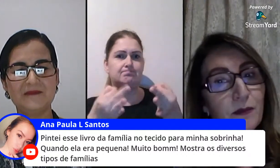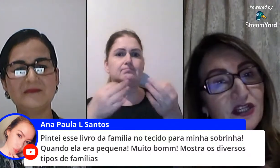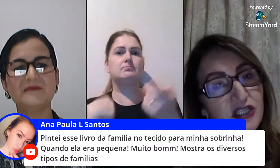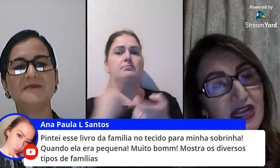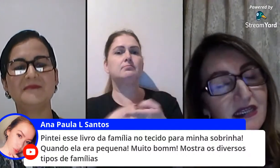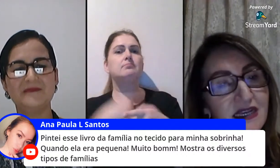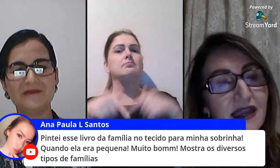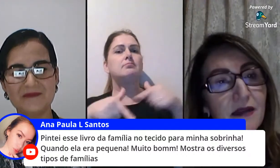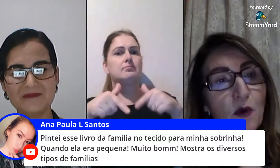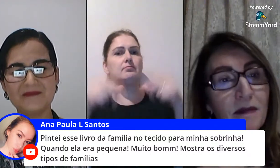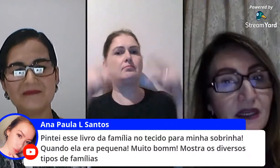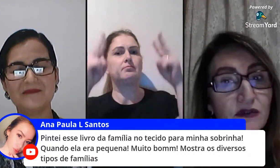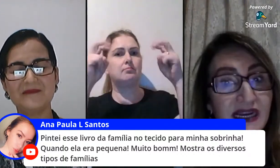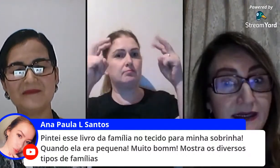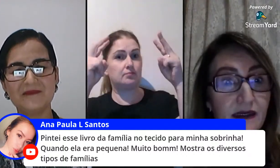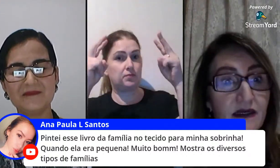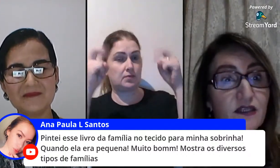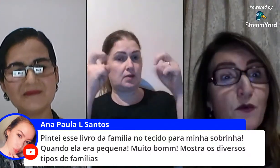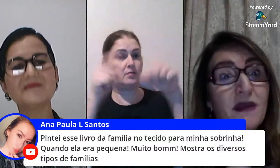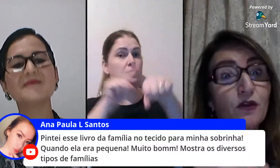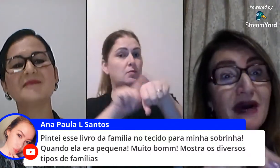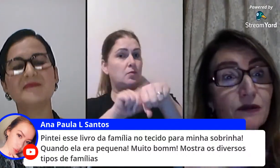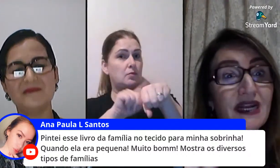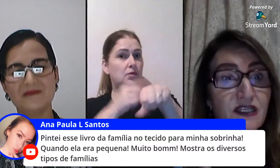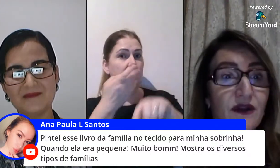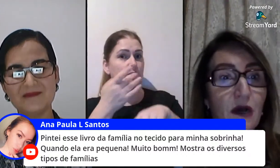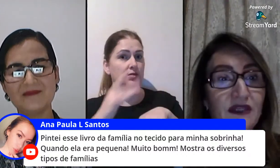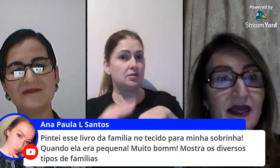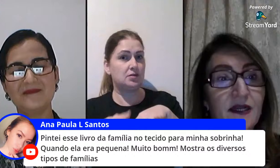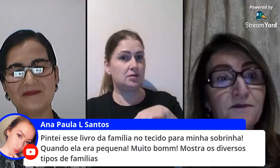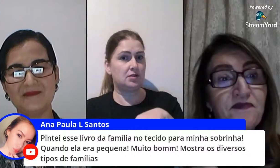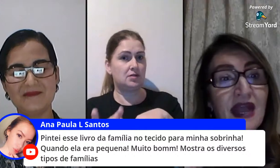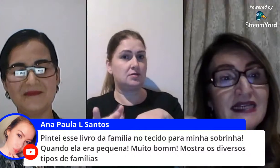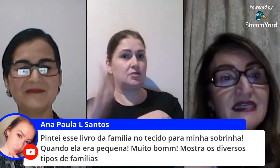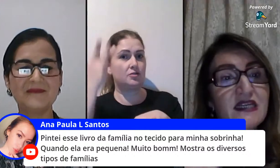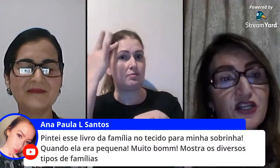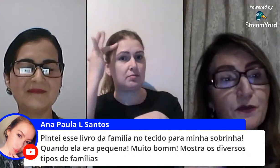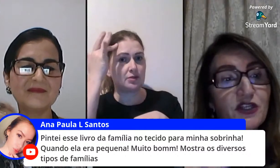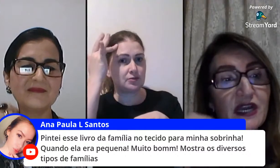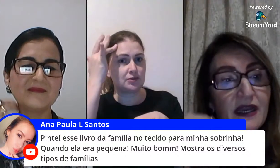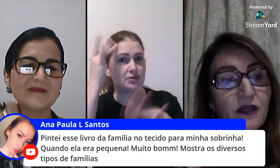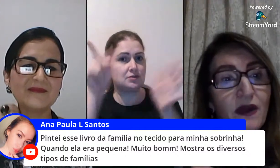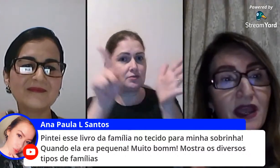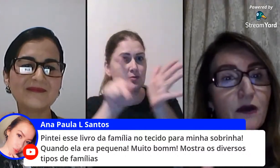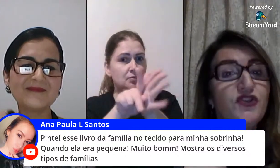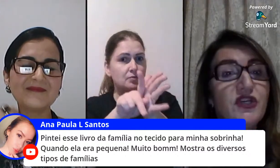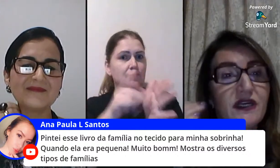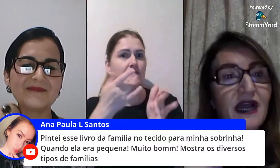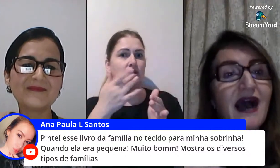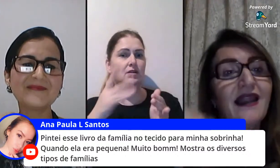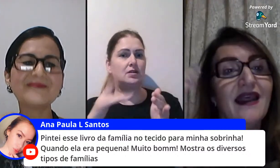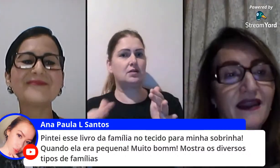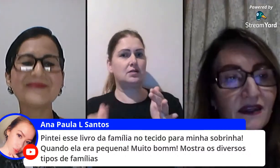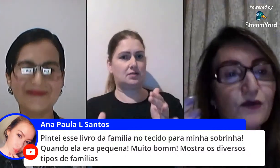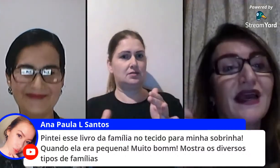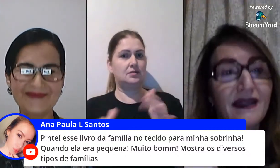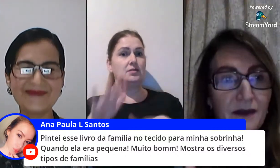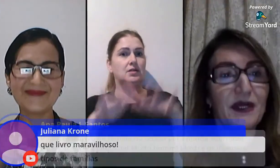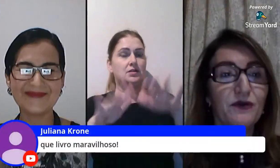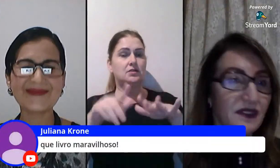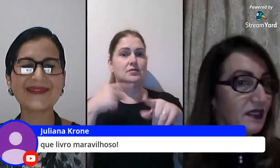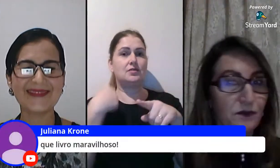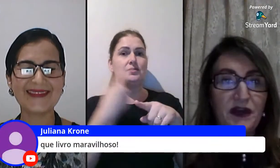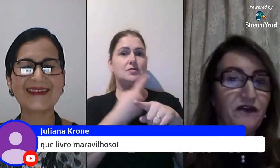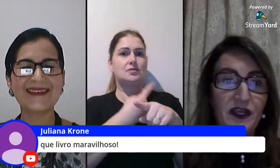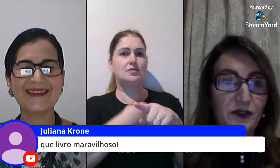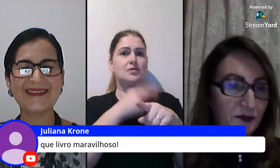temáticas que são pertinentes àquele momento da criança o momento maturacional dela às vezes a gente pode cair no erro de ir além